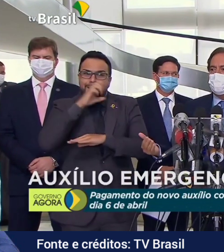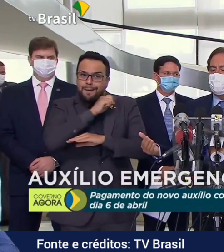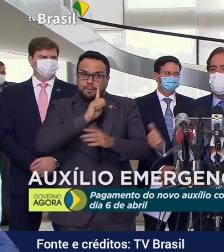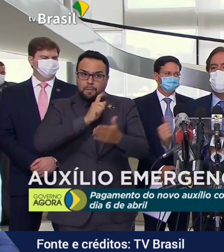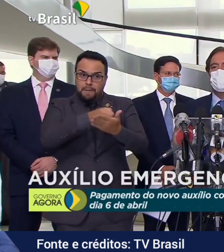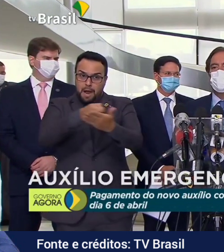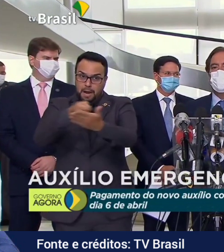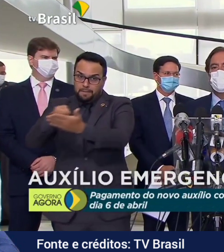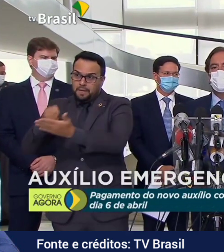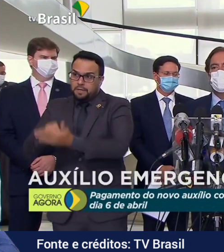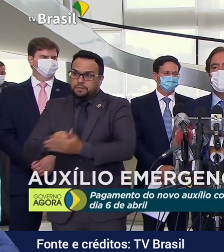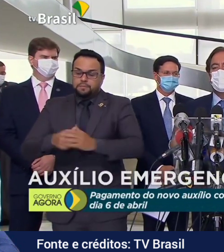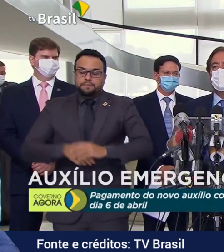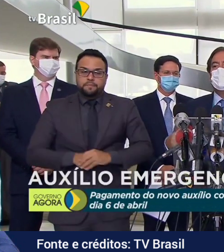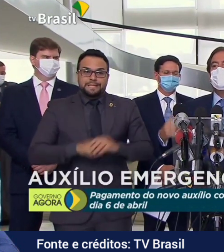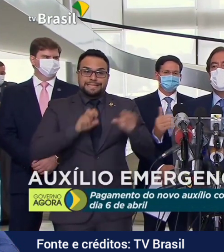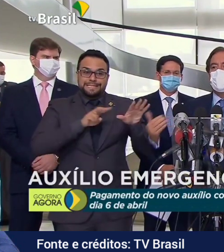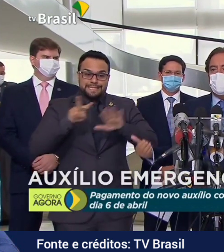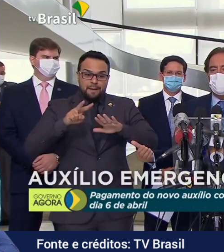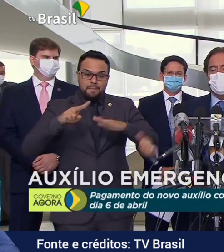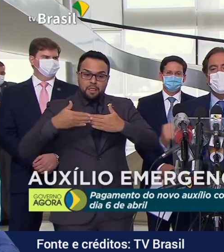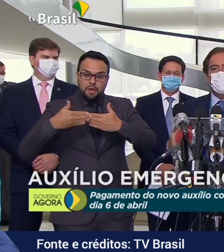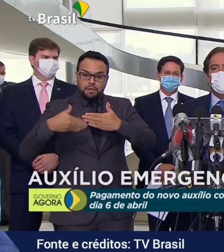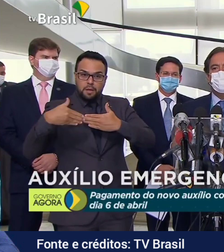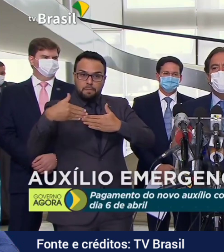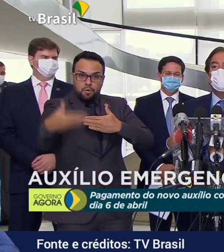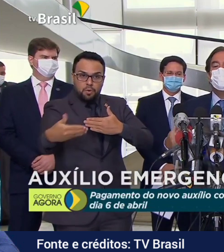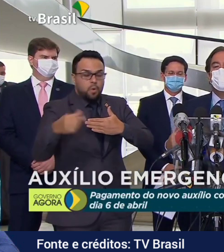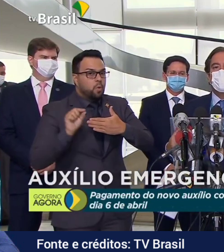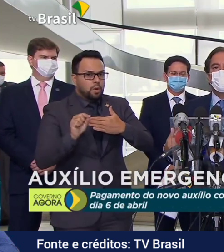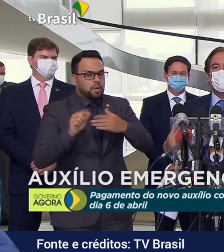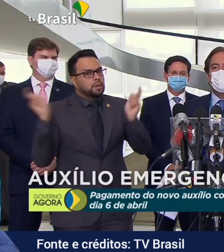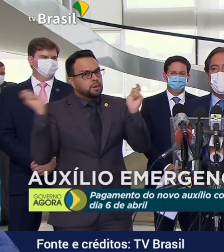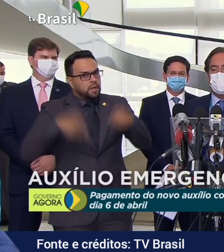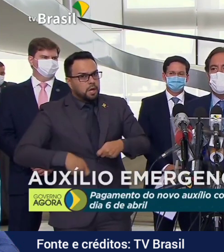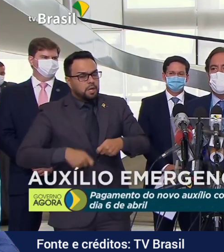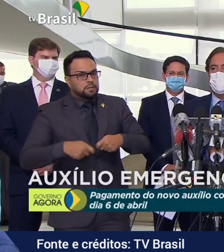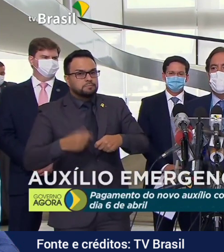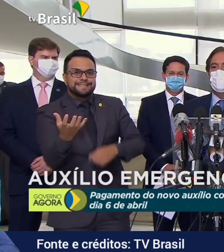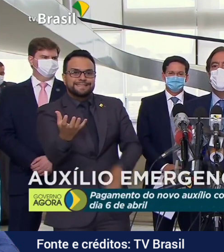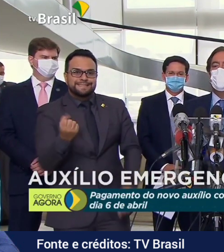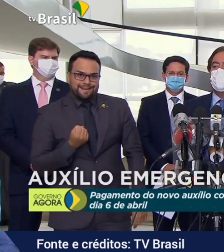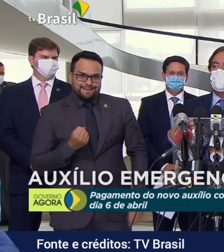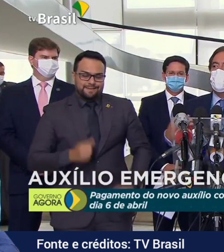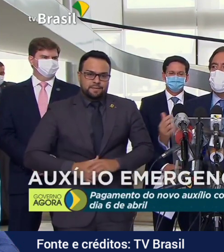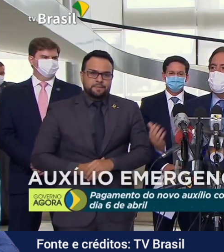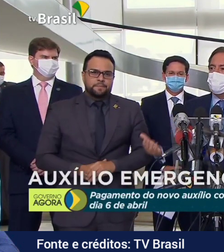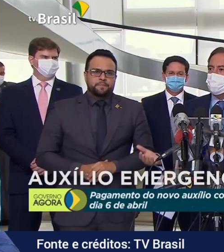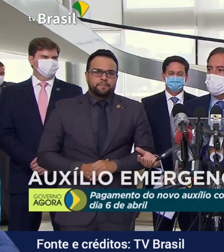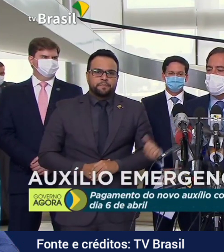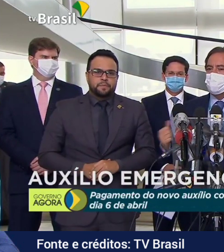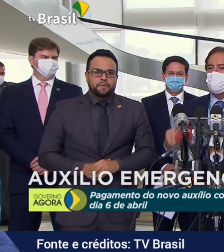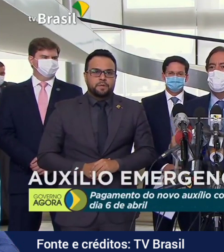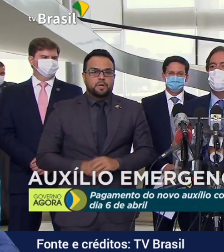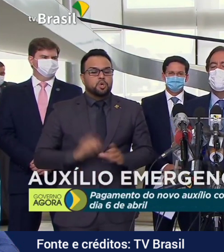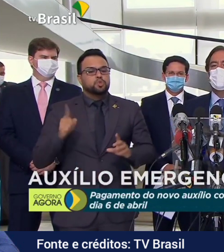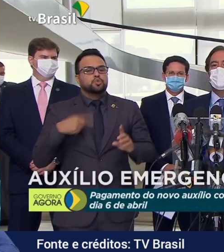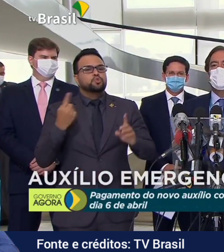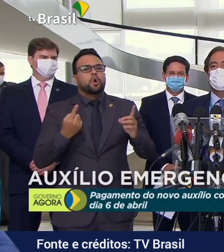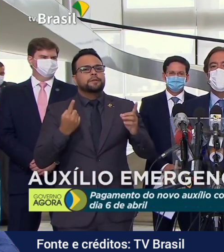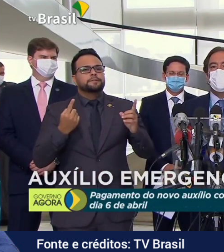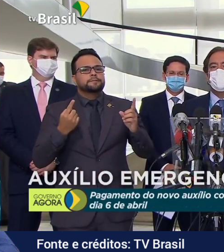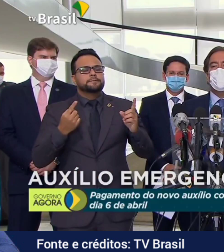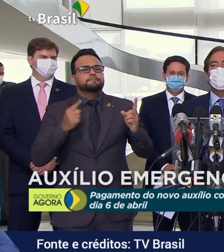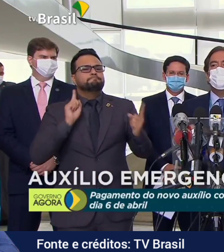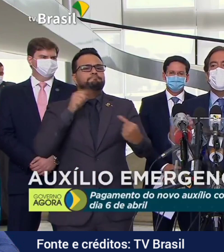depois de algumas semanas, será possibilitado o saque. Qual é a nossa expectativa?